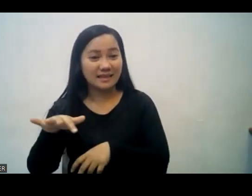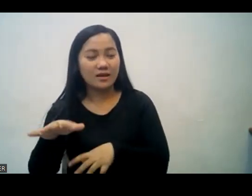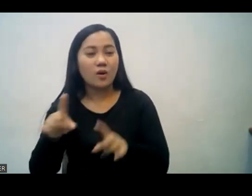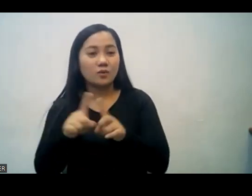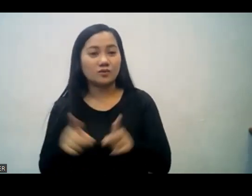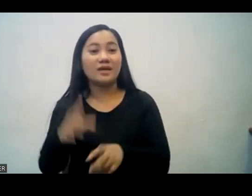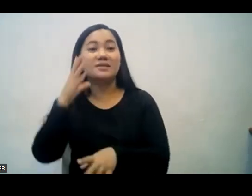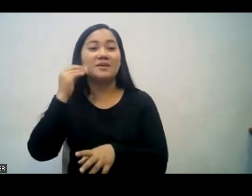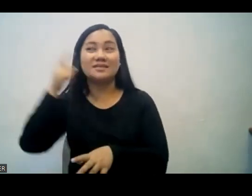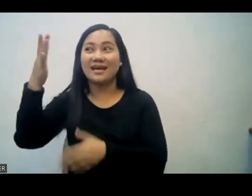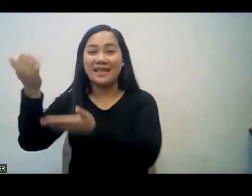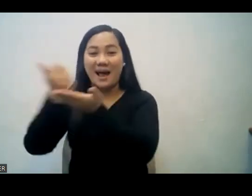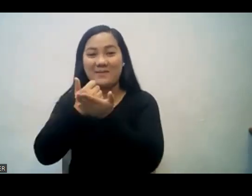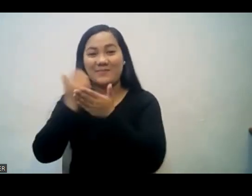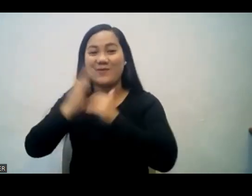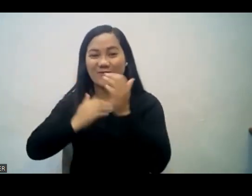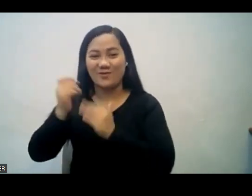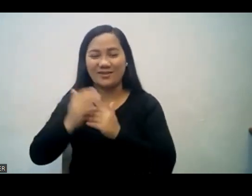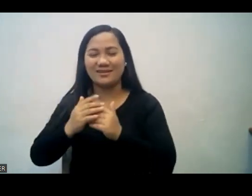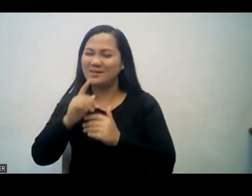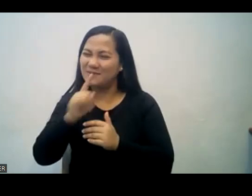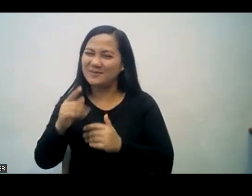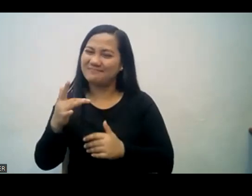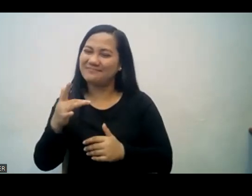mula sa Diyos, may kakayanan po silang aliwin yung iba.